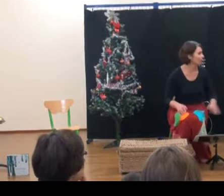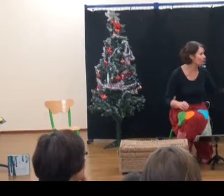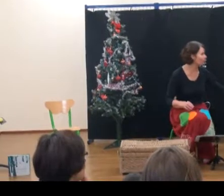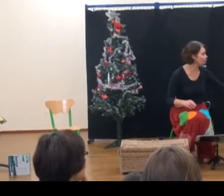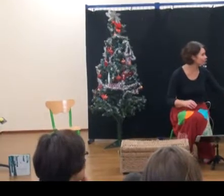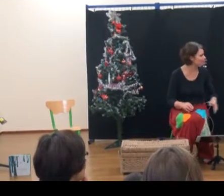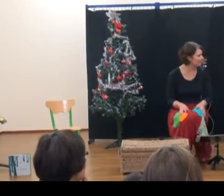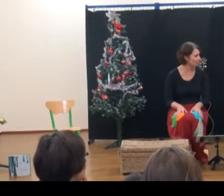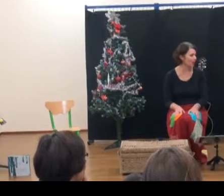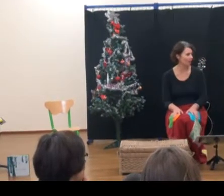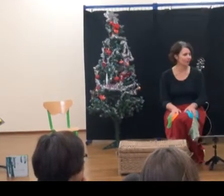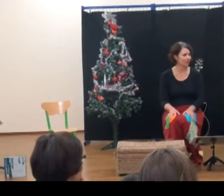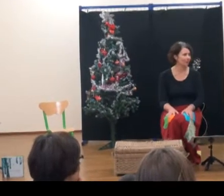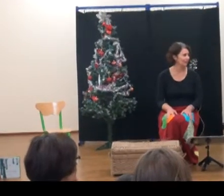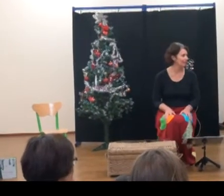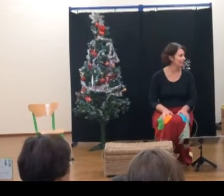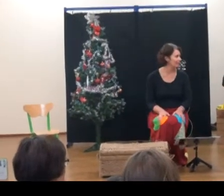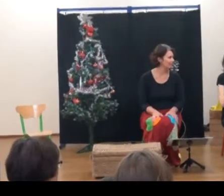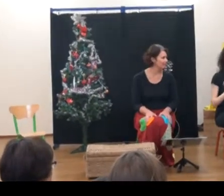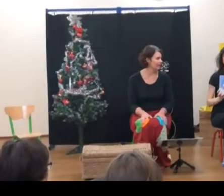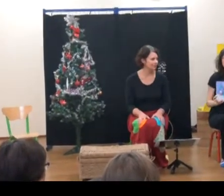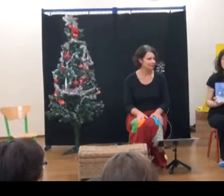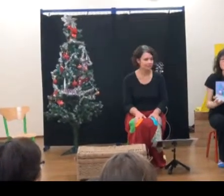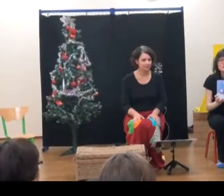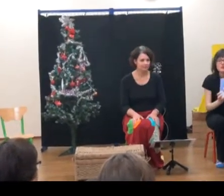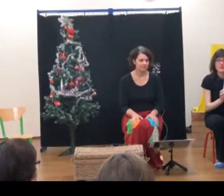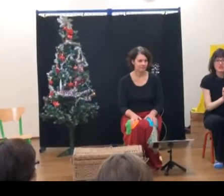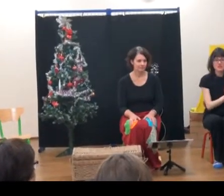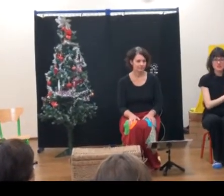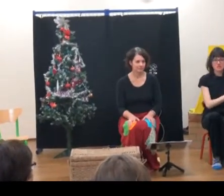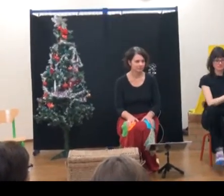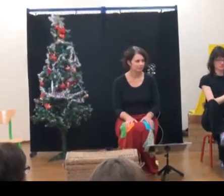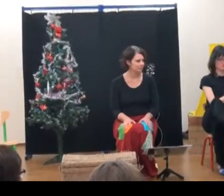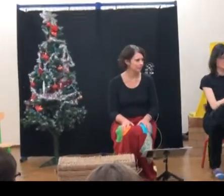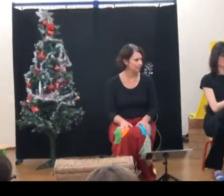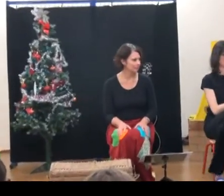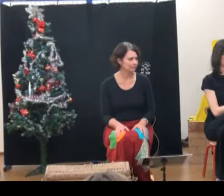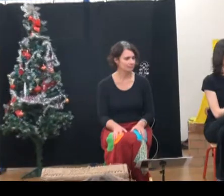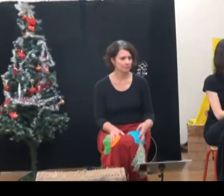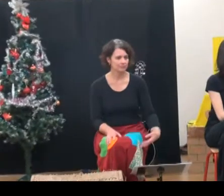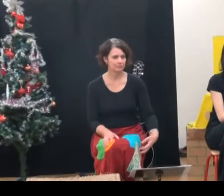Donc, il n pas regardé comme ça. Petit pouce dans la neige.